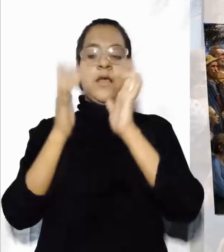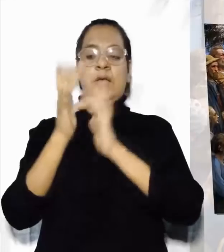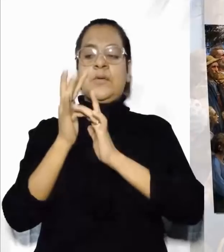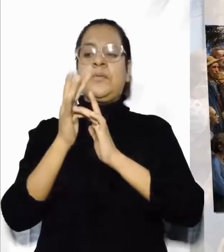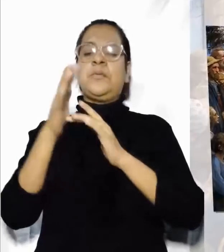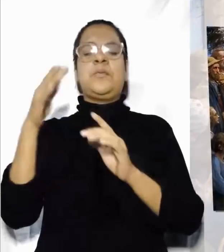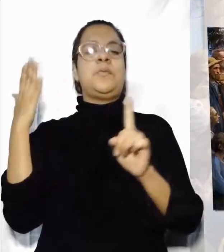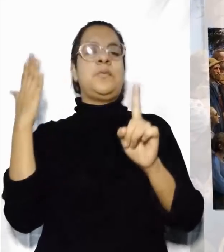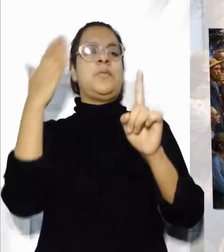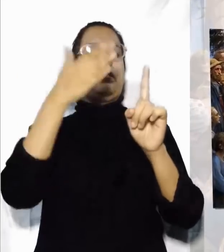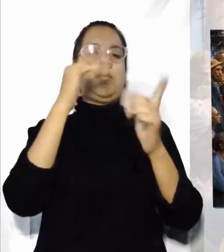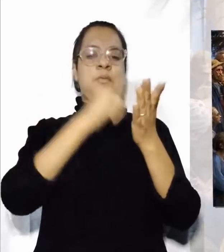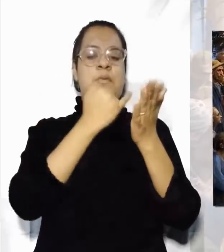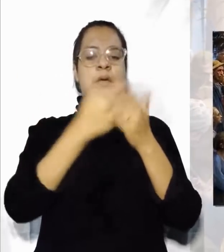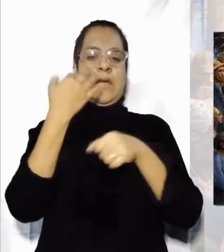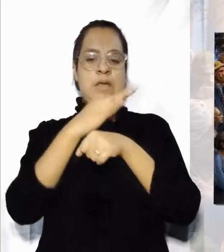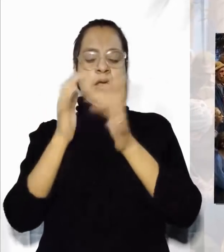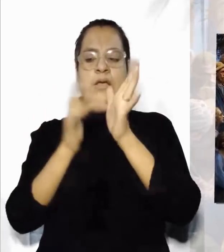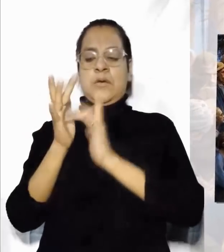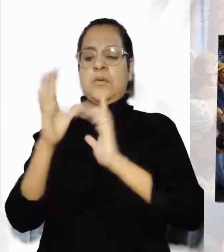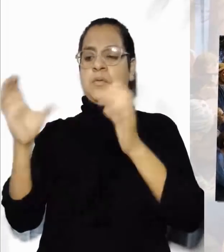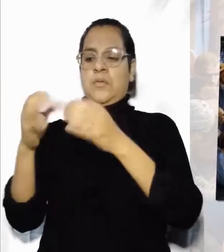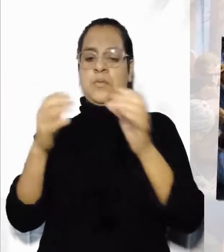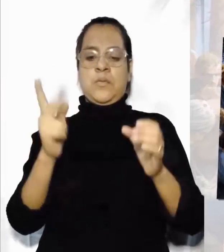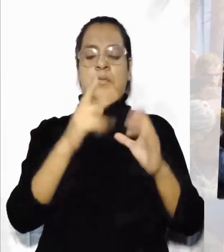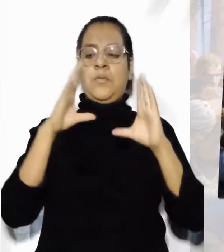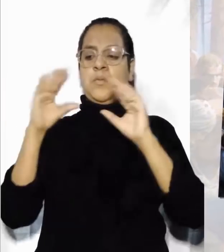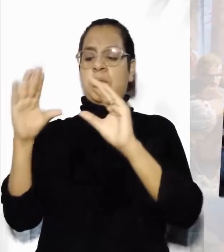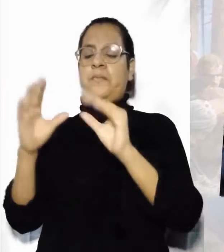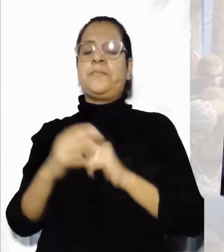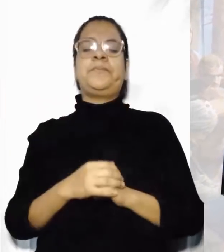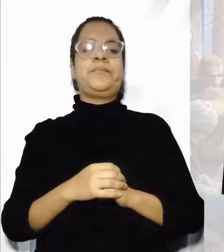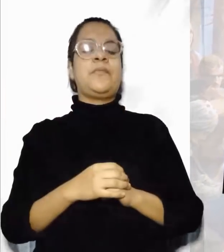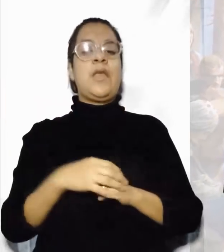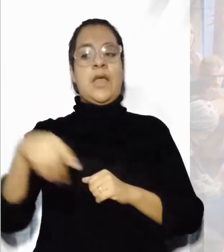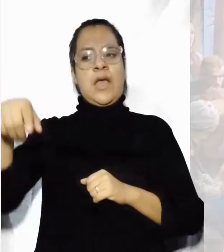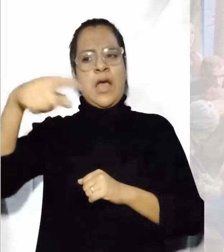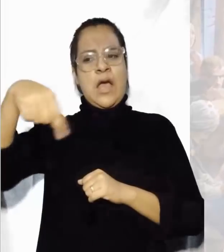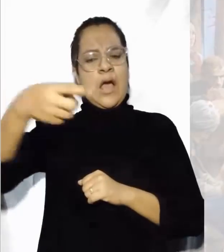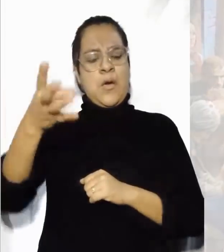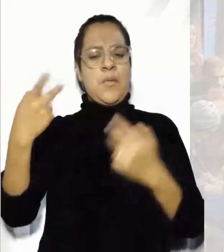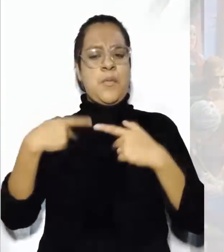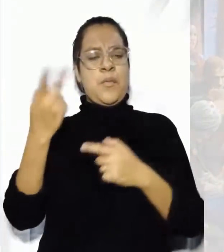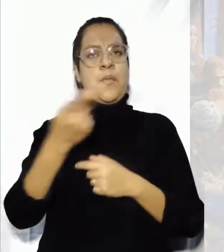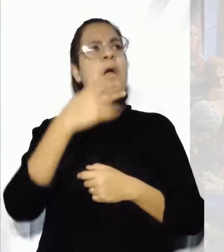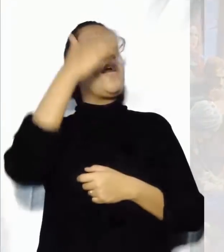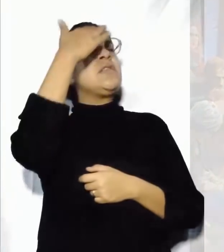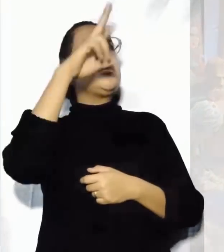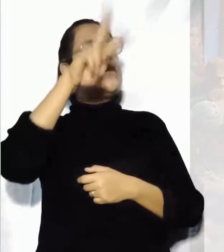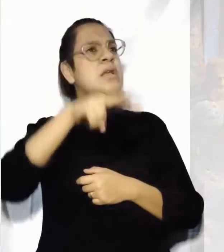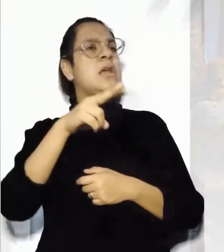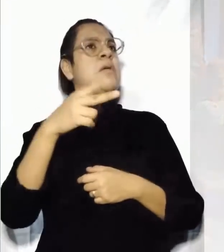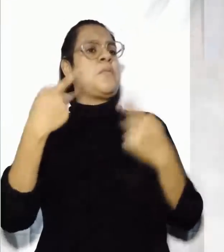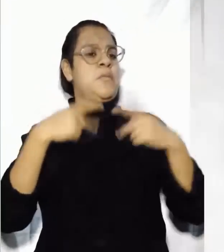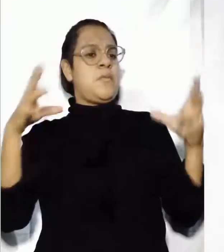por ciudades y pueblos, mientras se encaminaba a Jerusalén. Alguien le preguntó, Señor, ¿es verdad que son pocos los que se